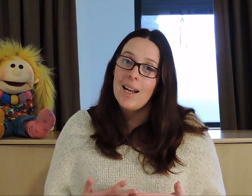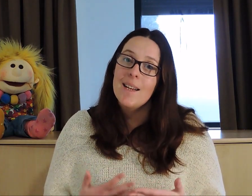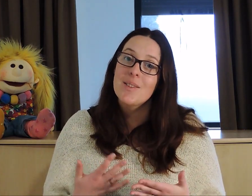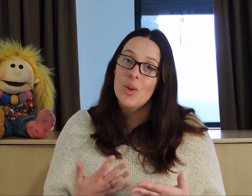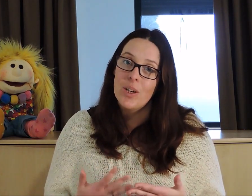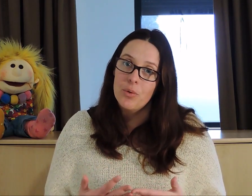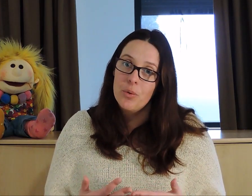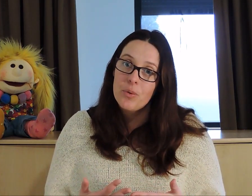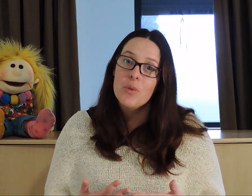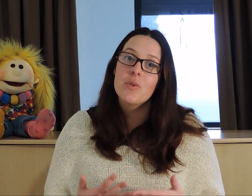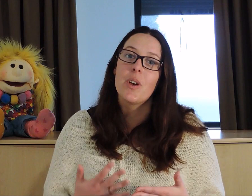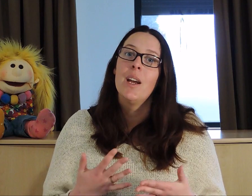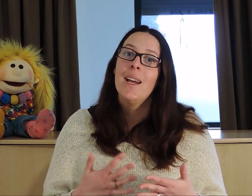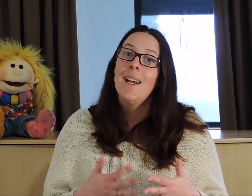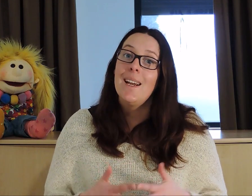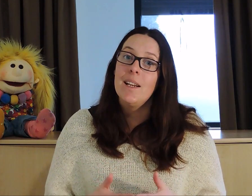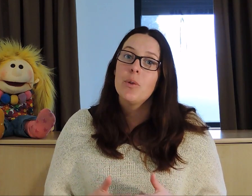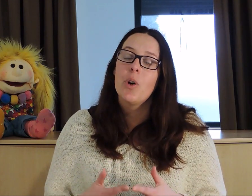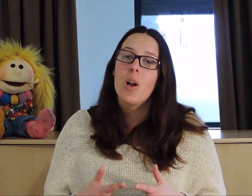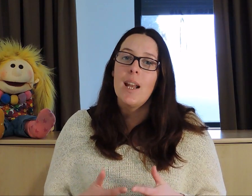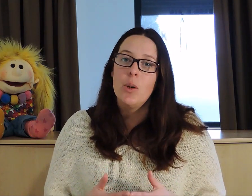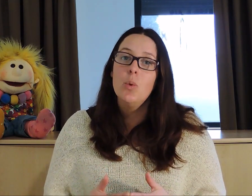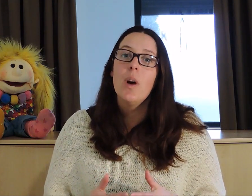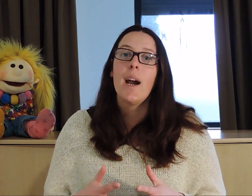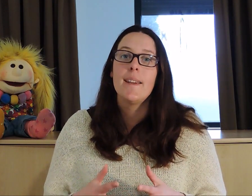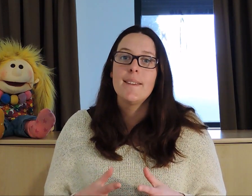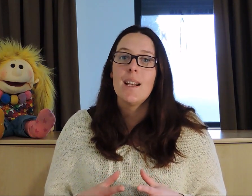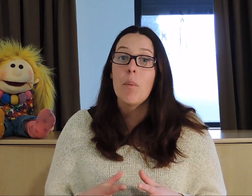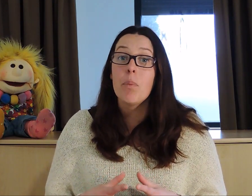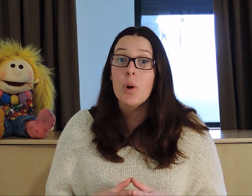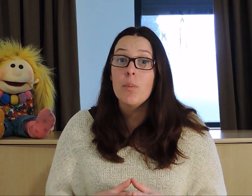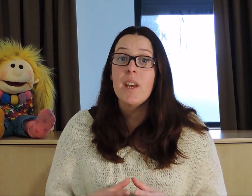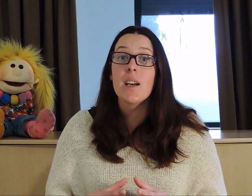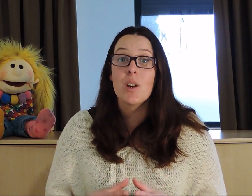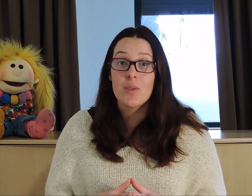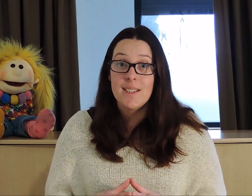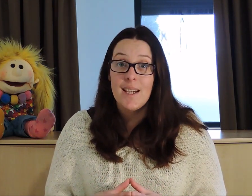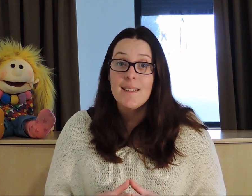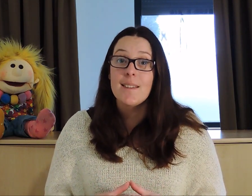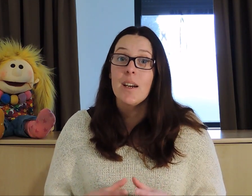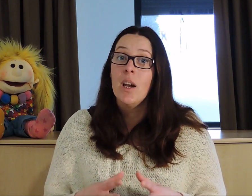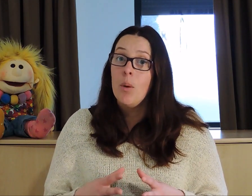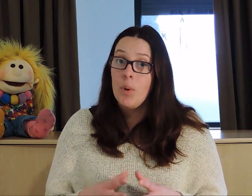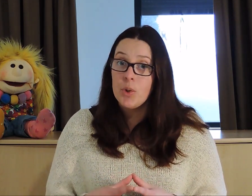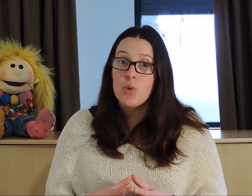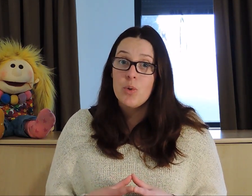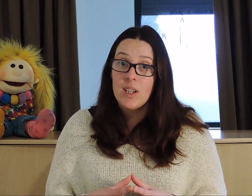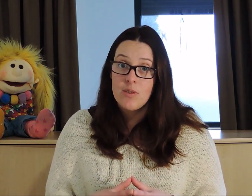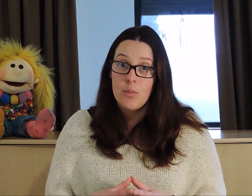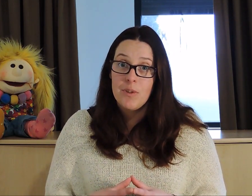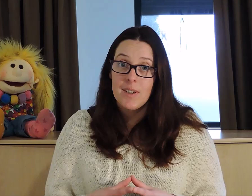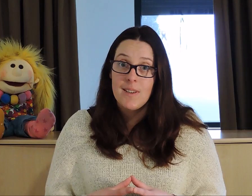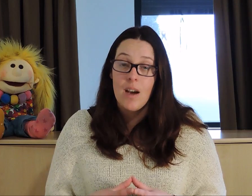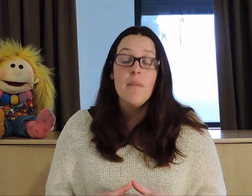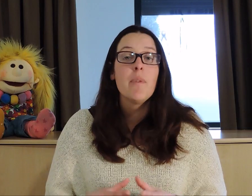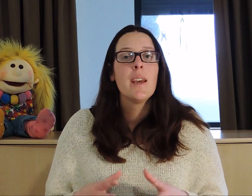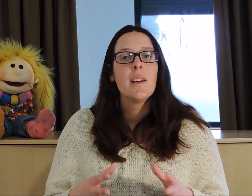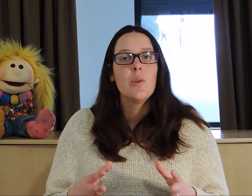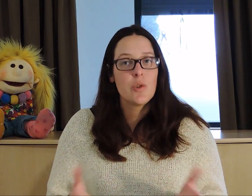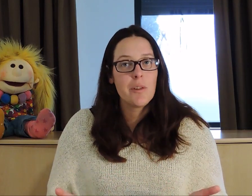Arras, dans les Hauts-de-France, Eleonore Lalou a été la première candidate porteuse de trisomie 21, une